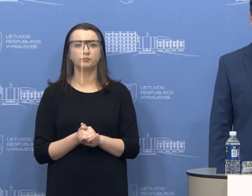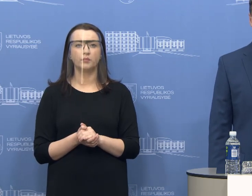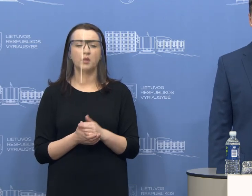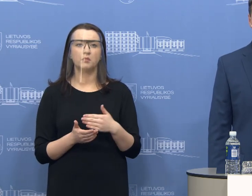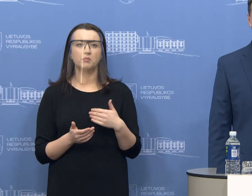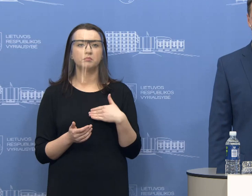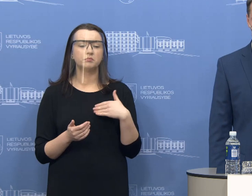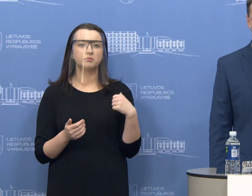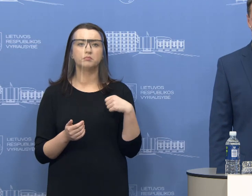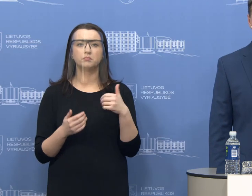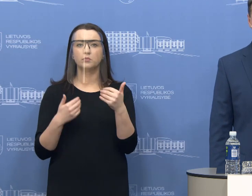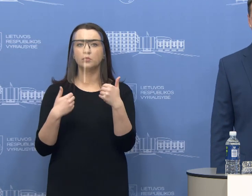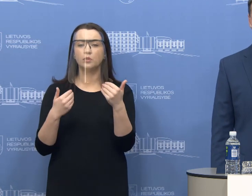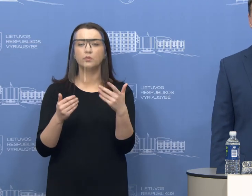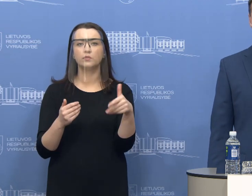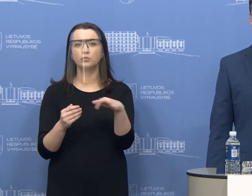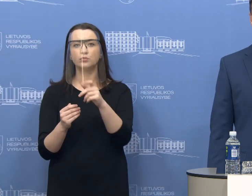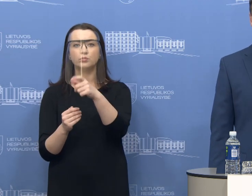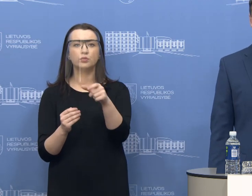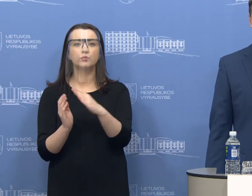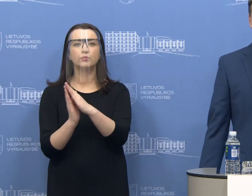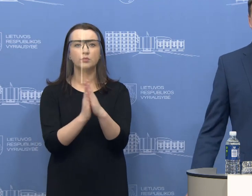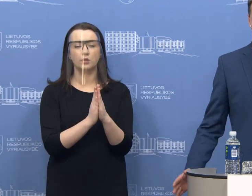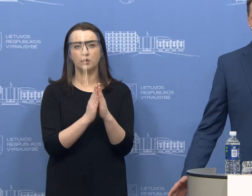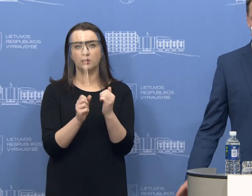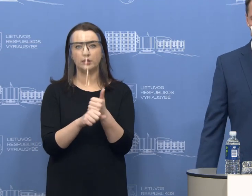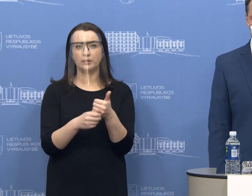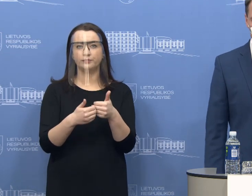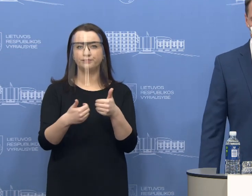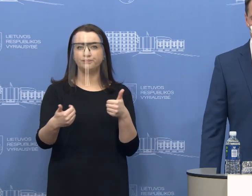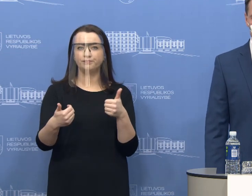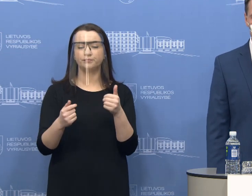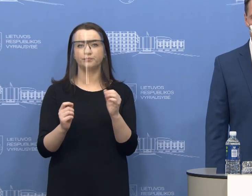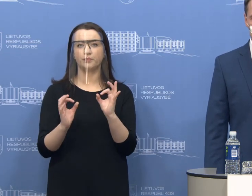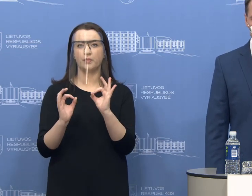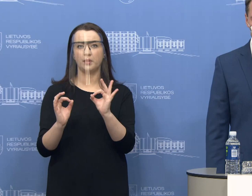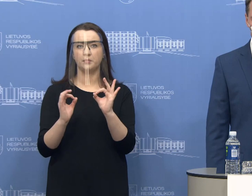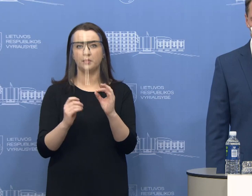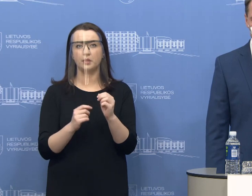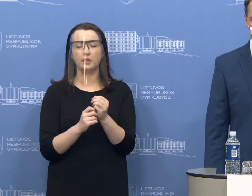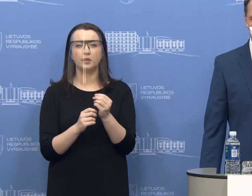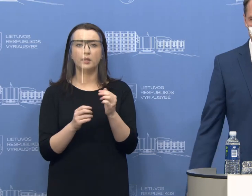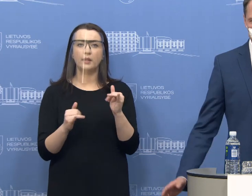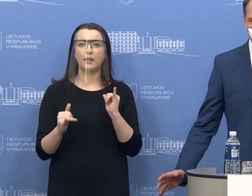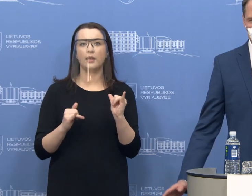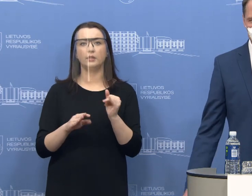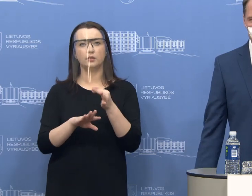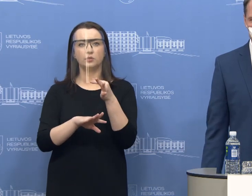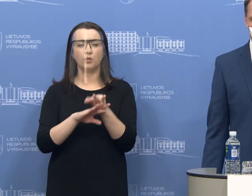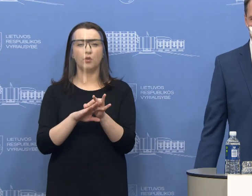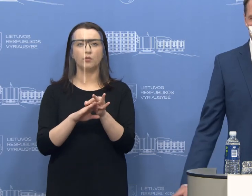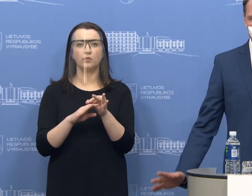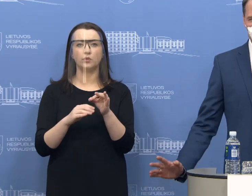rekomenduojame visiems žmonėms ir prašom jų laikytis ypatingos atsargumo priemonių tikrai